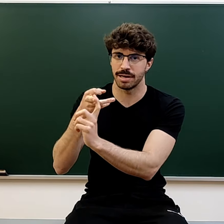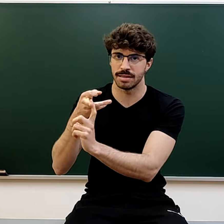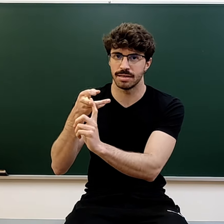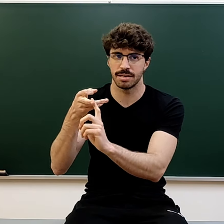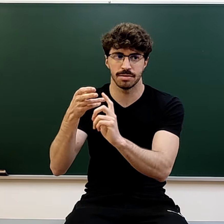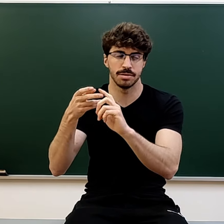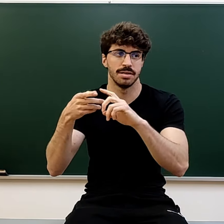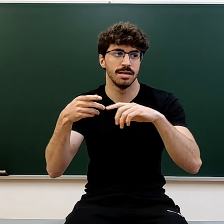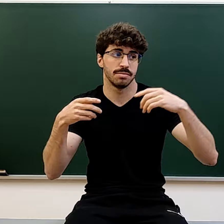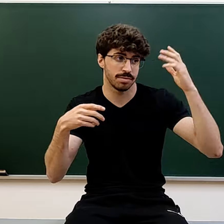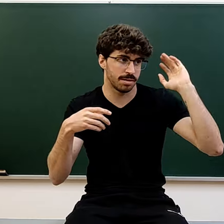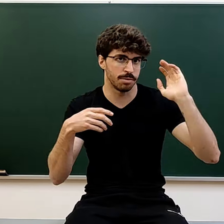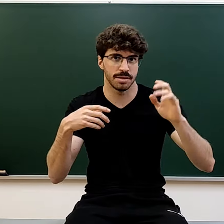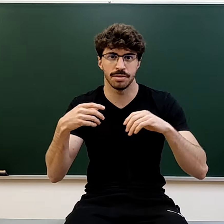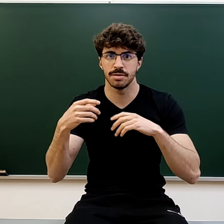voy a entender o a ver si lo entiendo.